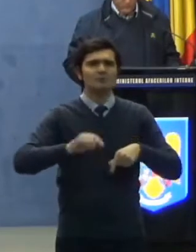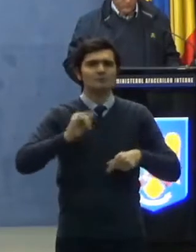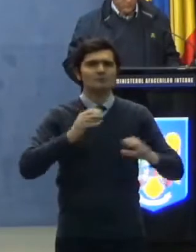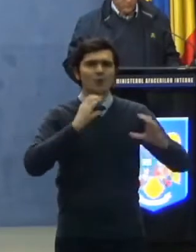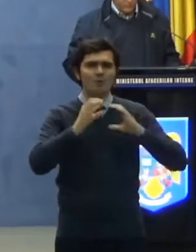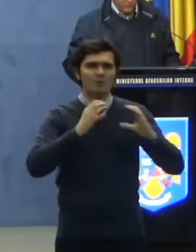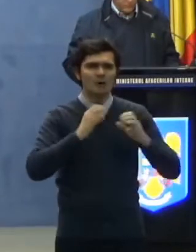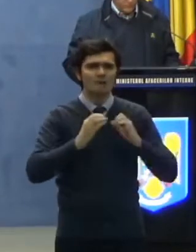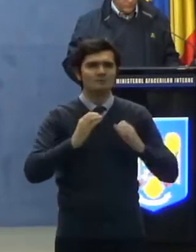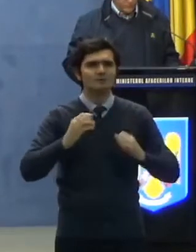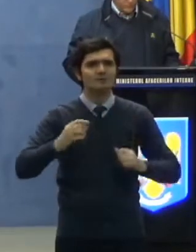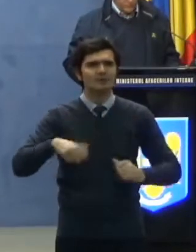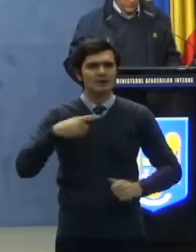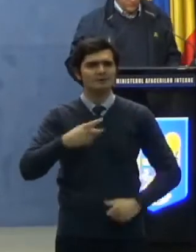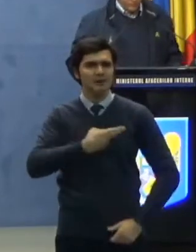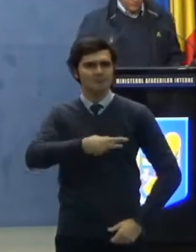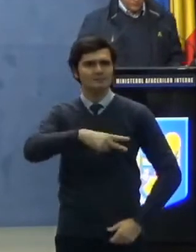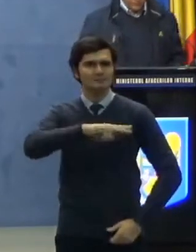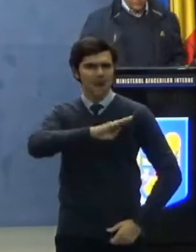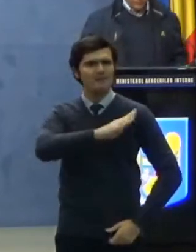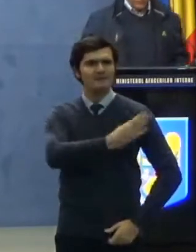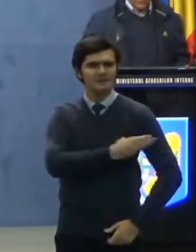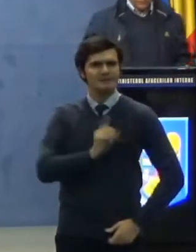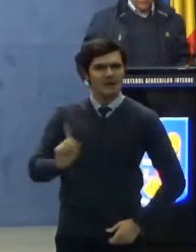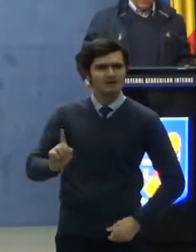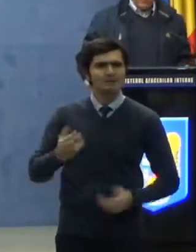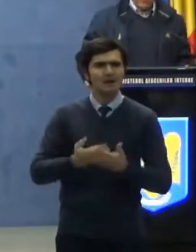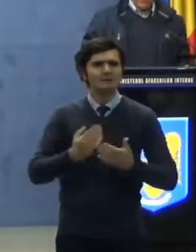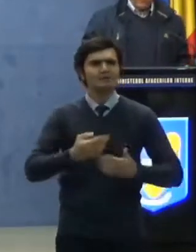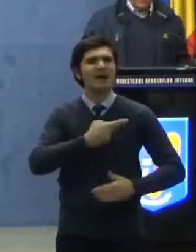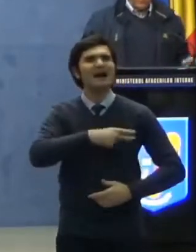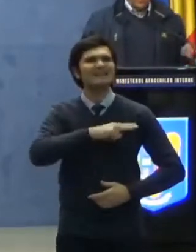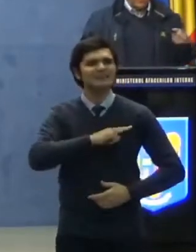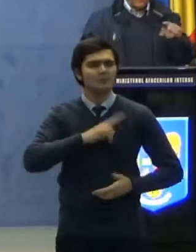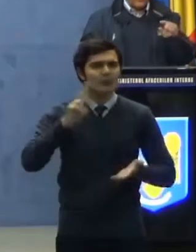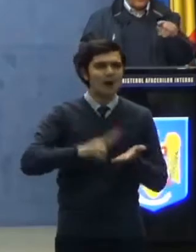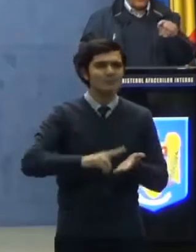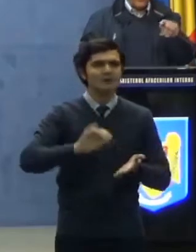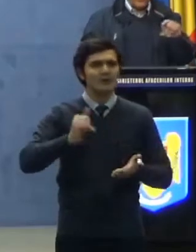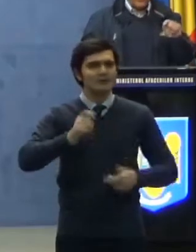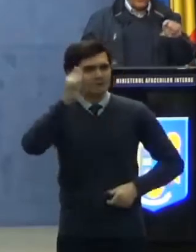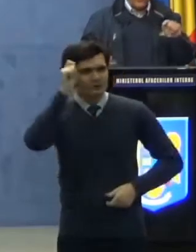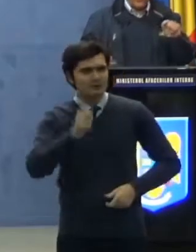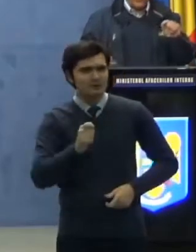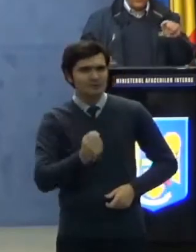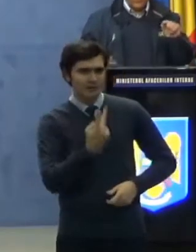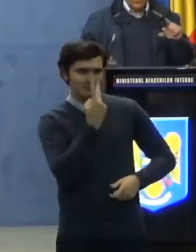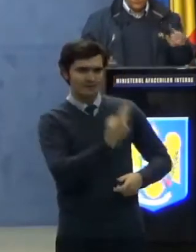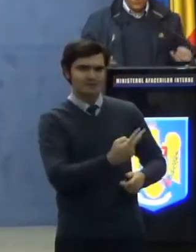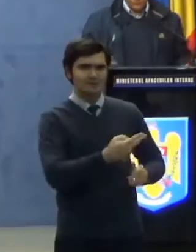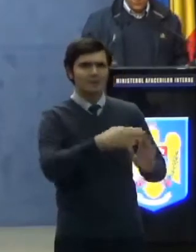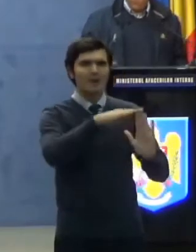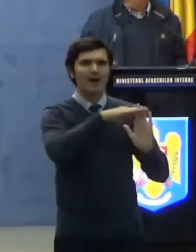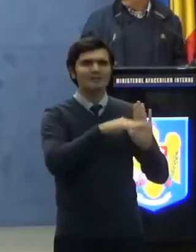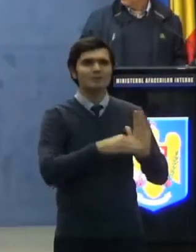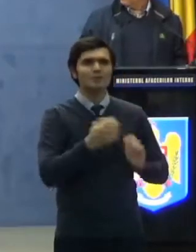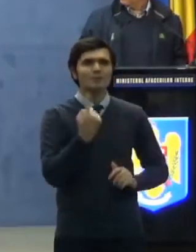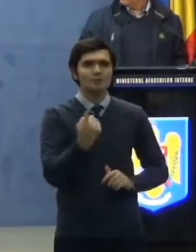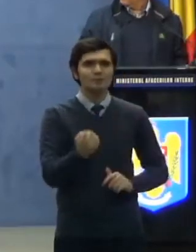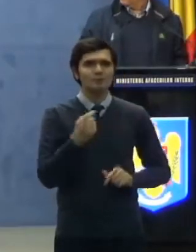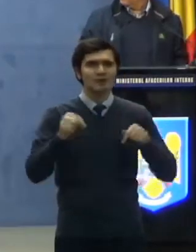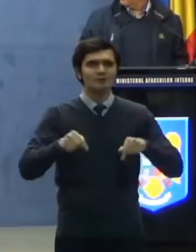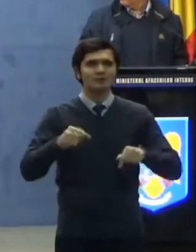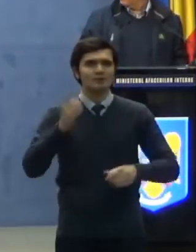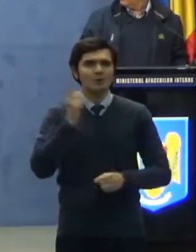Comunicațiilor este abilitat să asigure aplicarea și respectarea prevederilor art. 1 din prezenta ordonanță